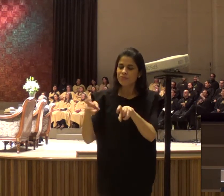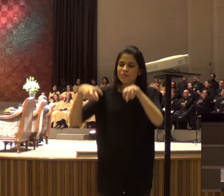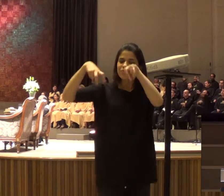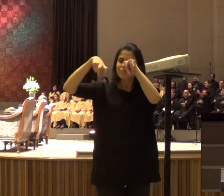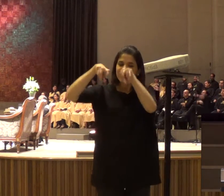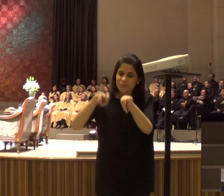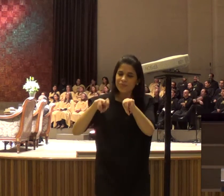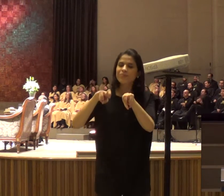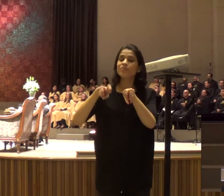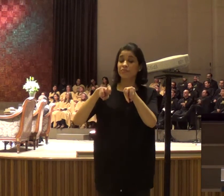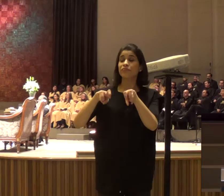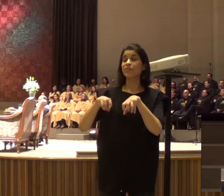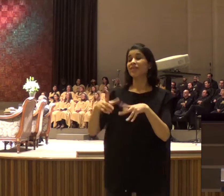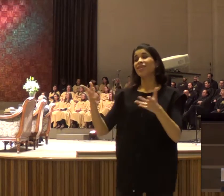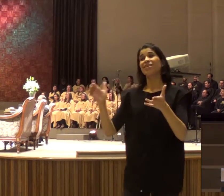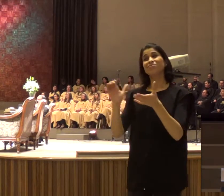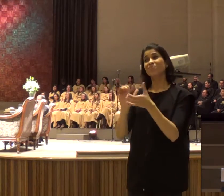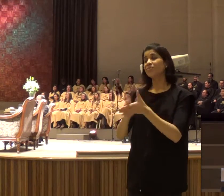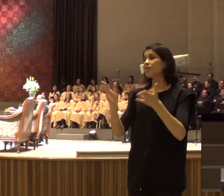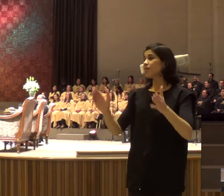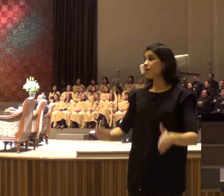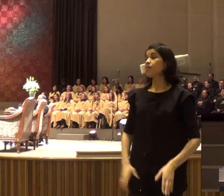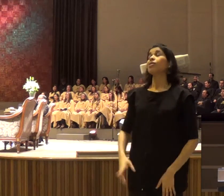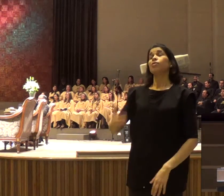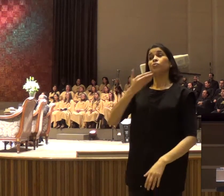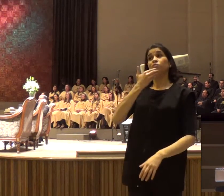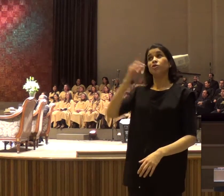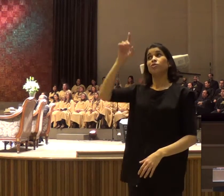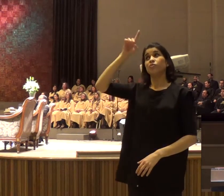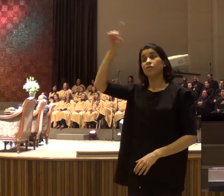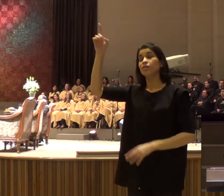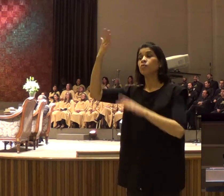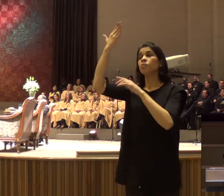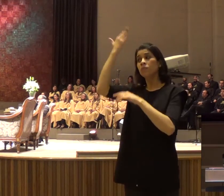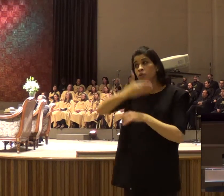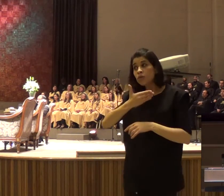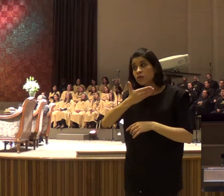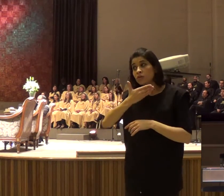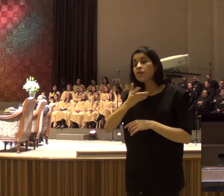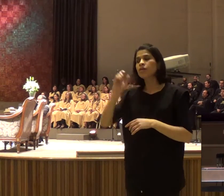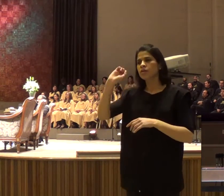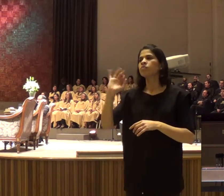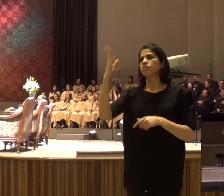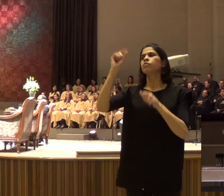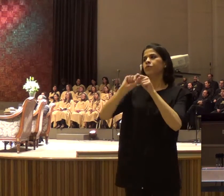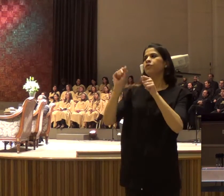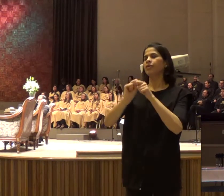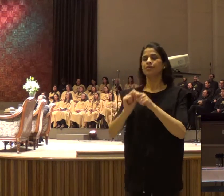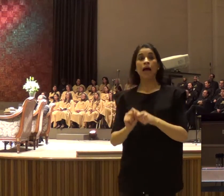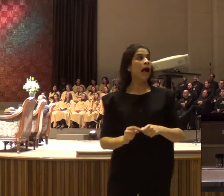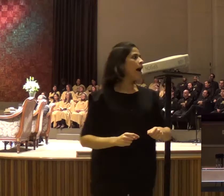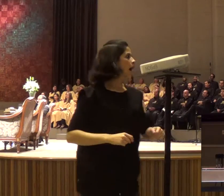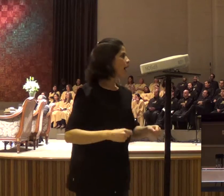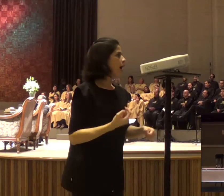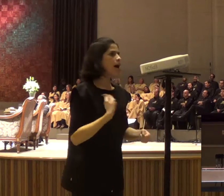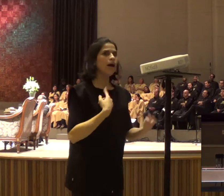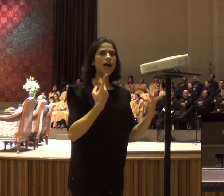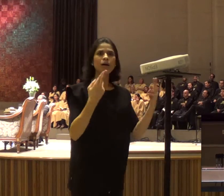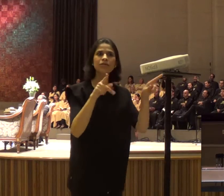você pediu, meu sinal foi esse, e Deus respondeu, então a gente não tem dúvida, vamos pegar as coisas, vamos embora,